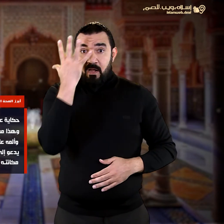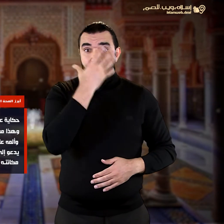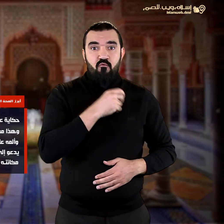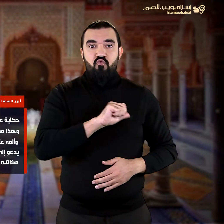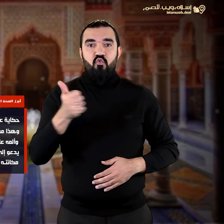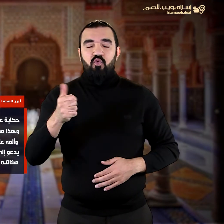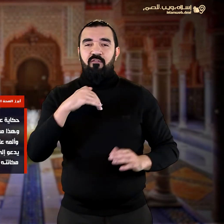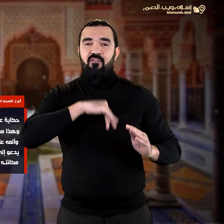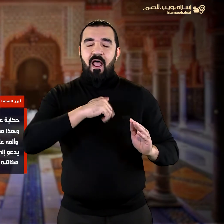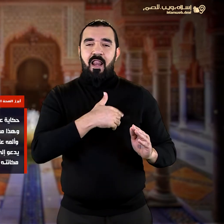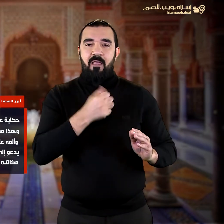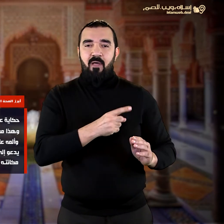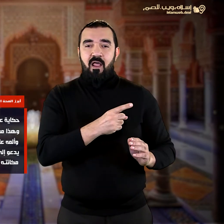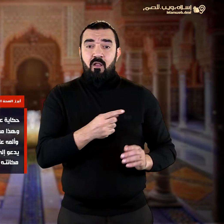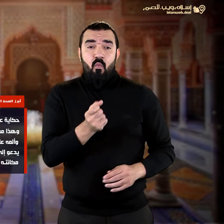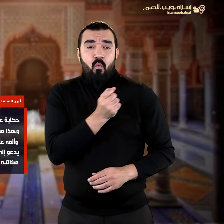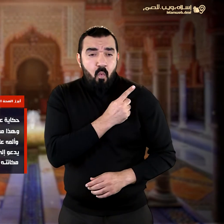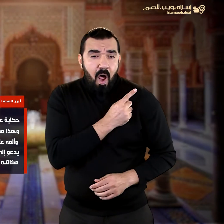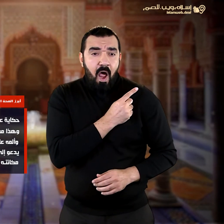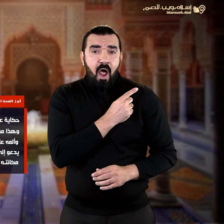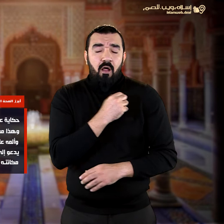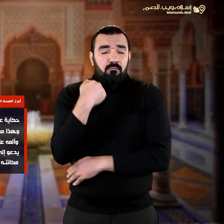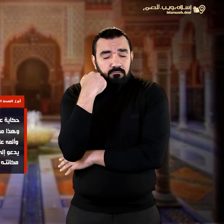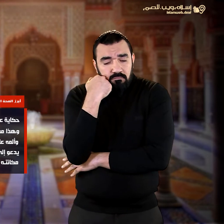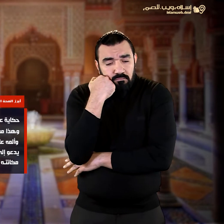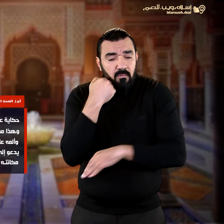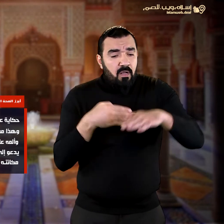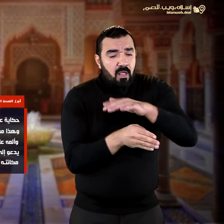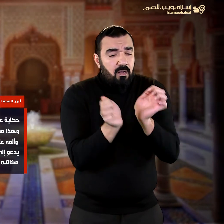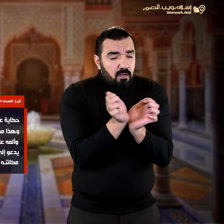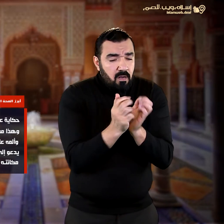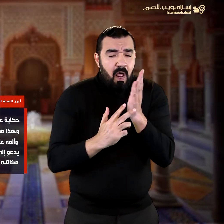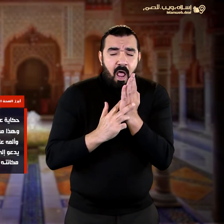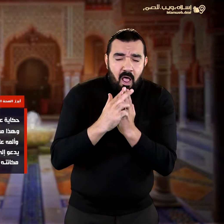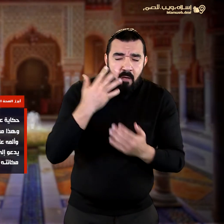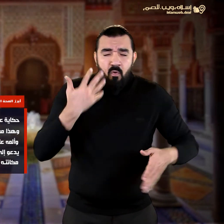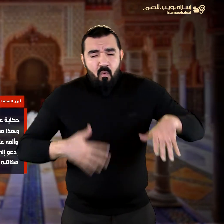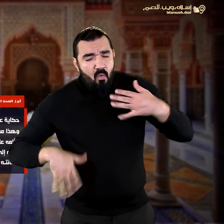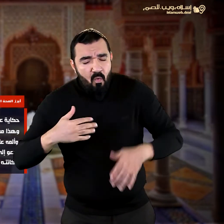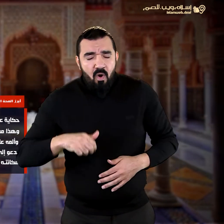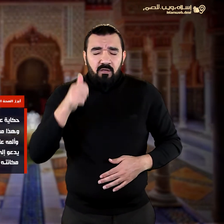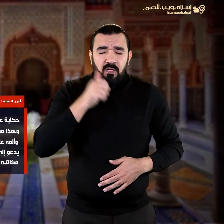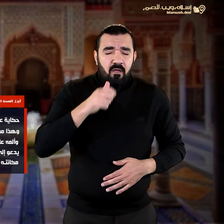ووحشته وعذابه وألمه على الوقوع في الفاحشة